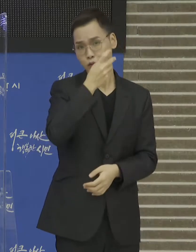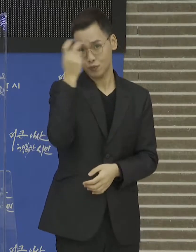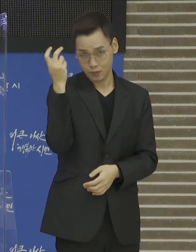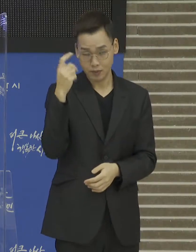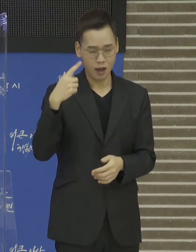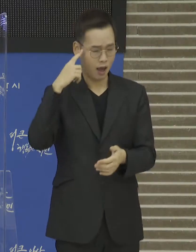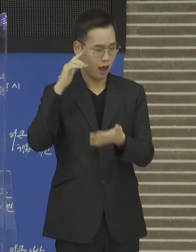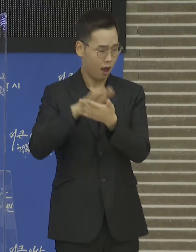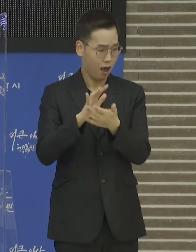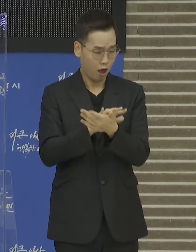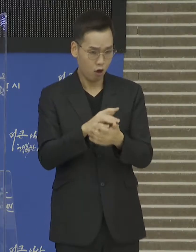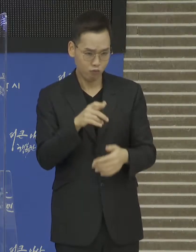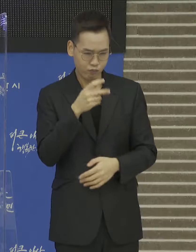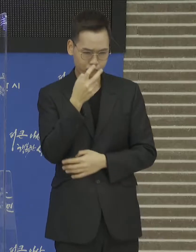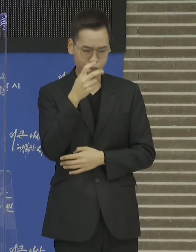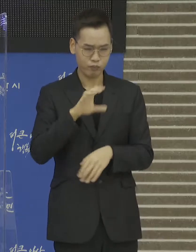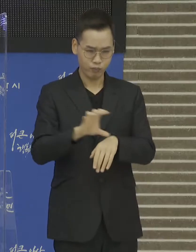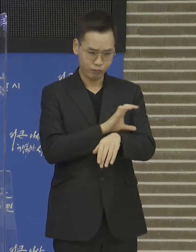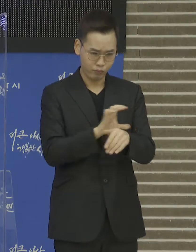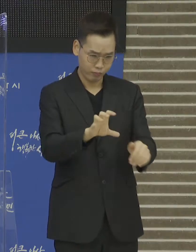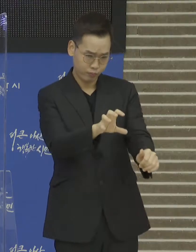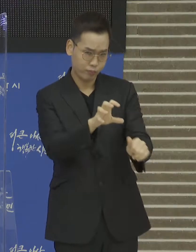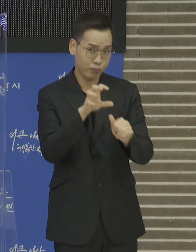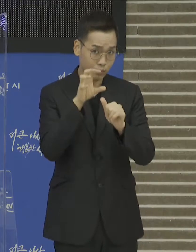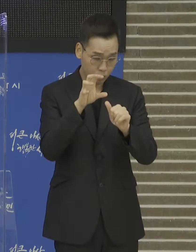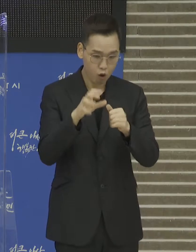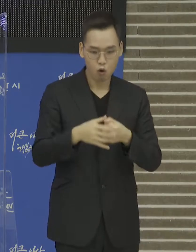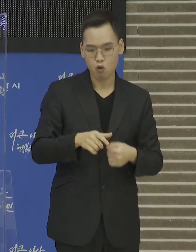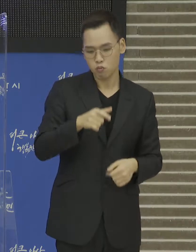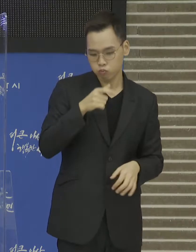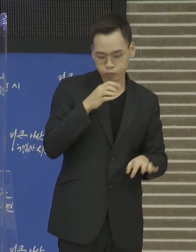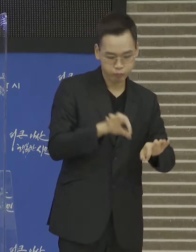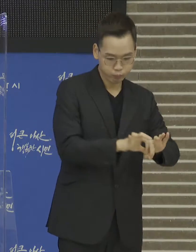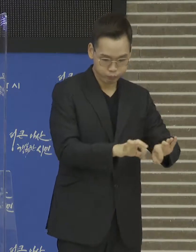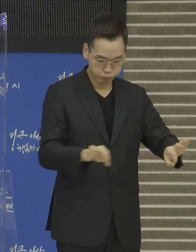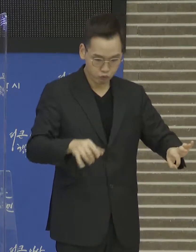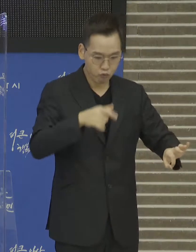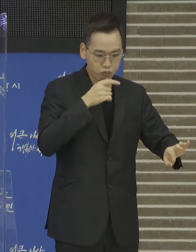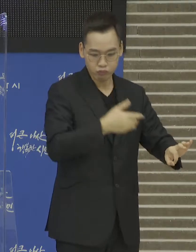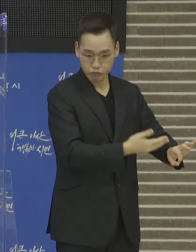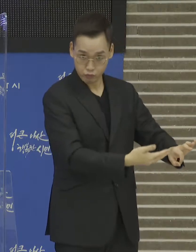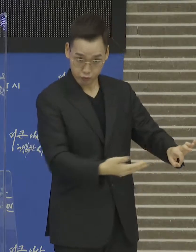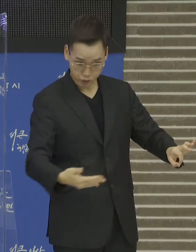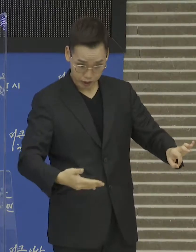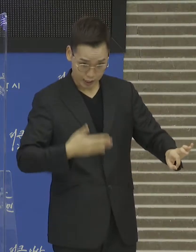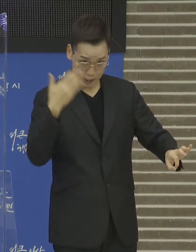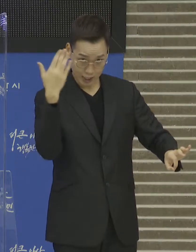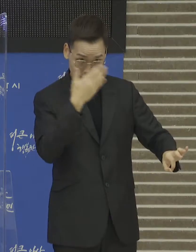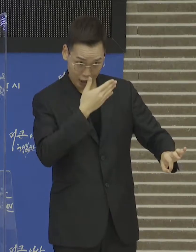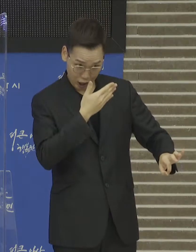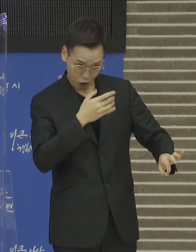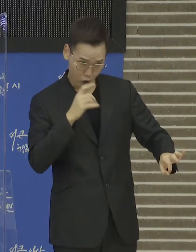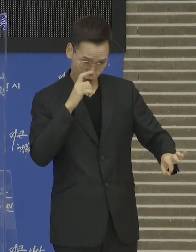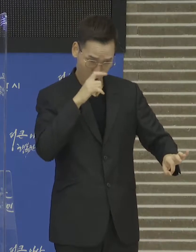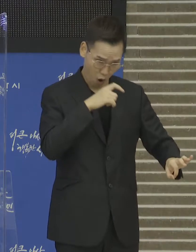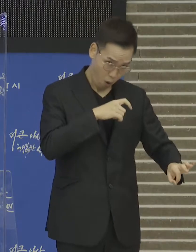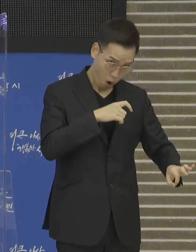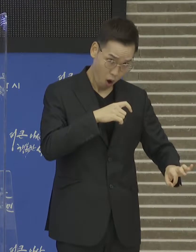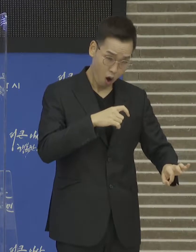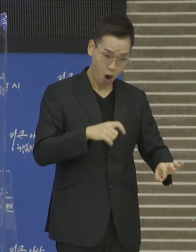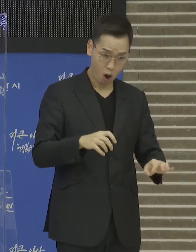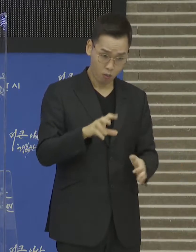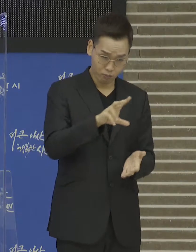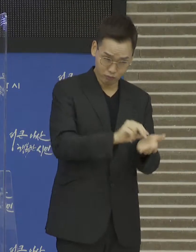ICT 기술을 활용하여 수돗물의 실시간 수량, 수질, 관망 감시 체계를